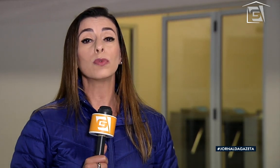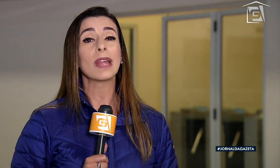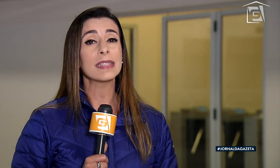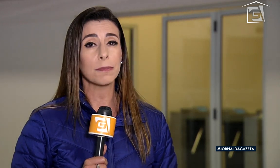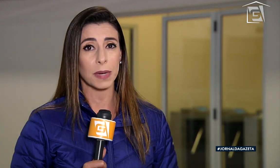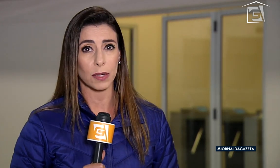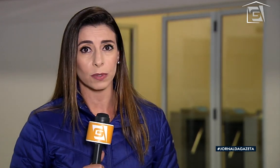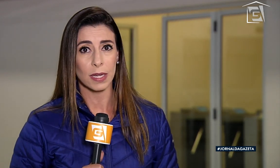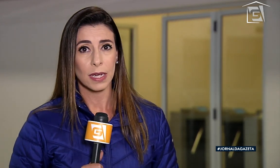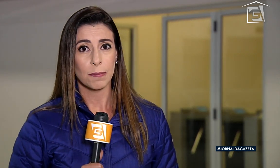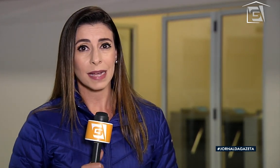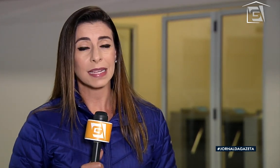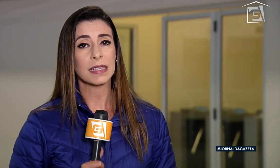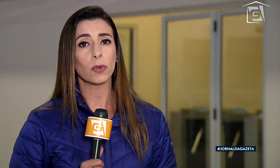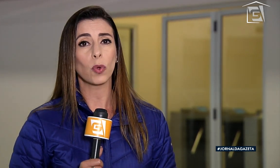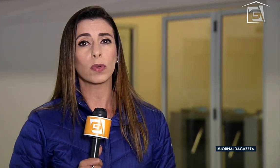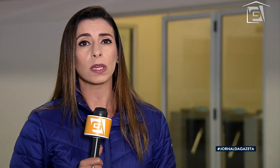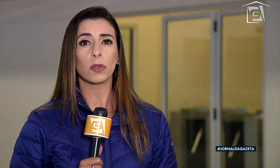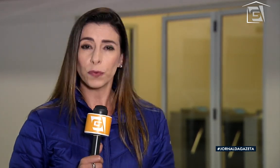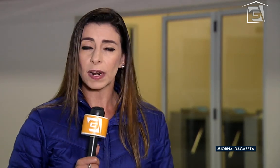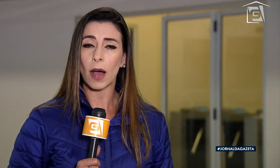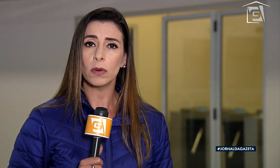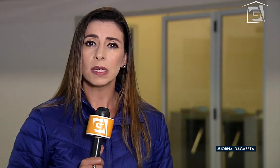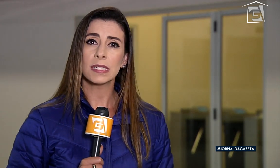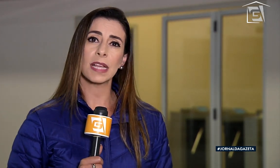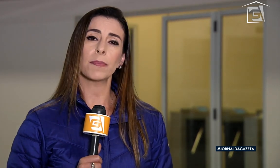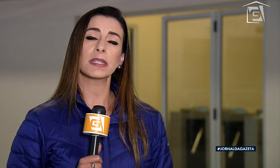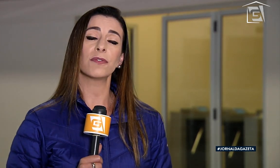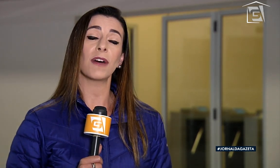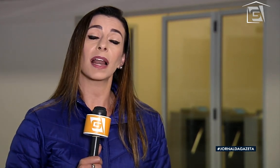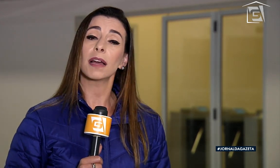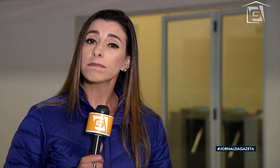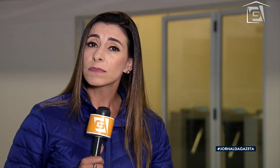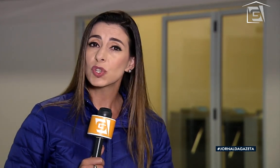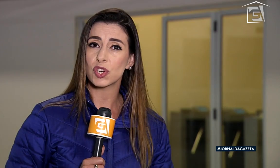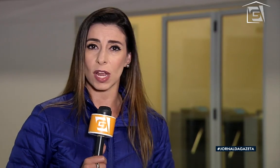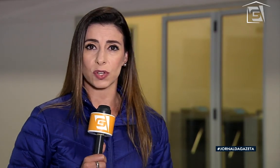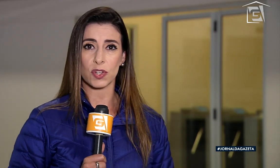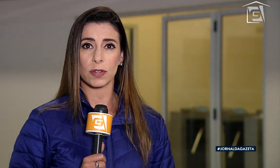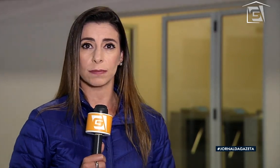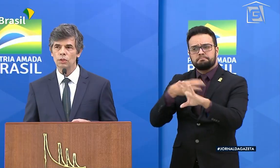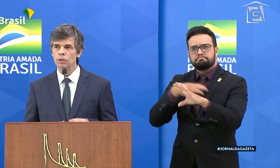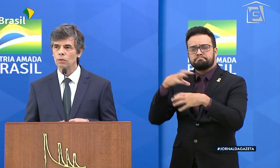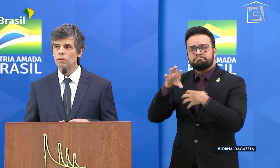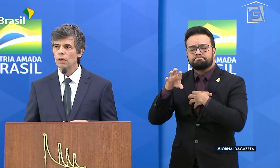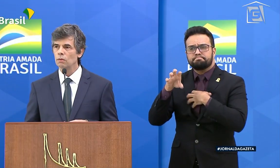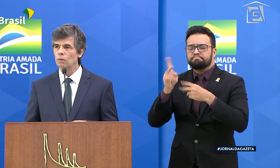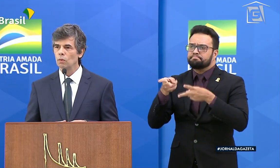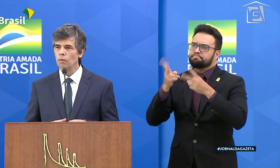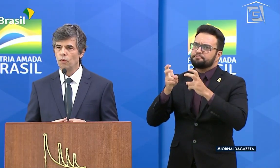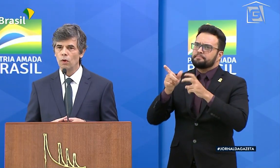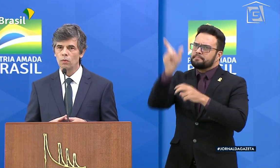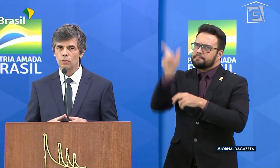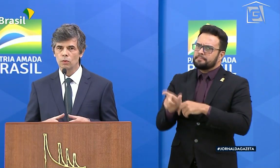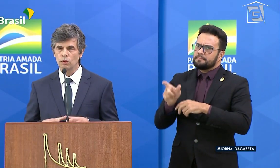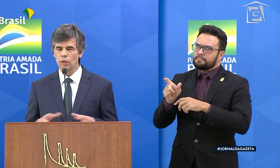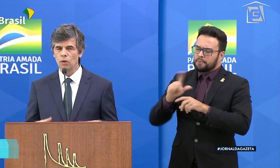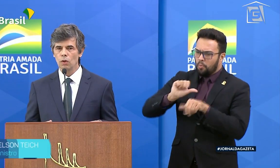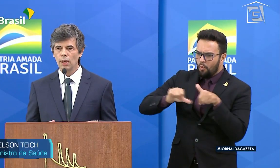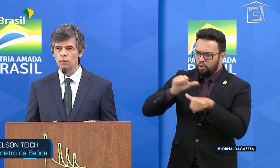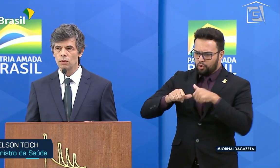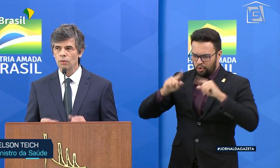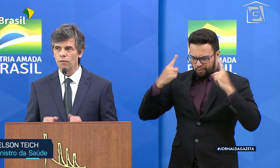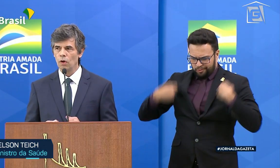sociais como desemprego. Mas ressaltou que, no final, sempre se fala de gente. Hoje eu tenho o foco,